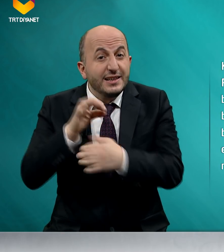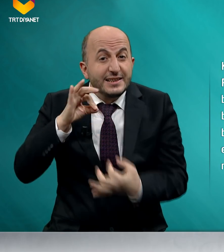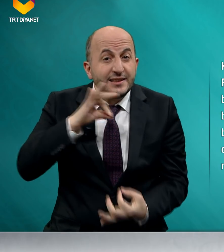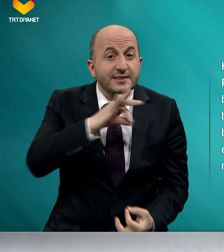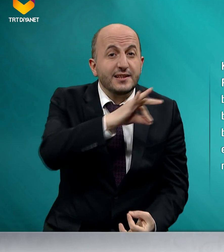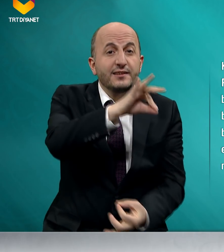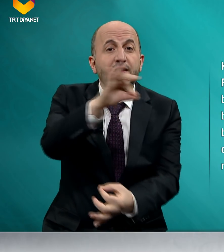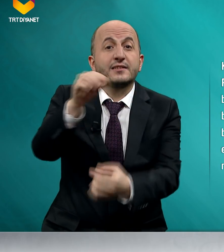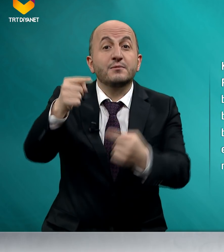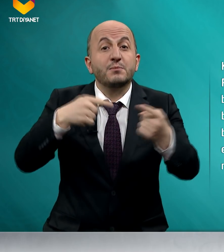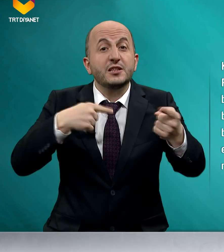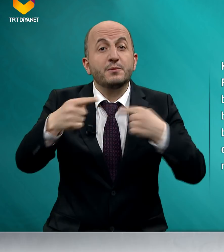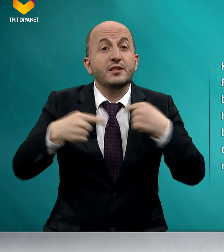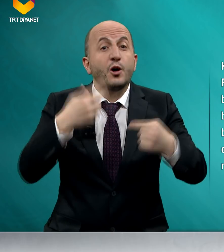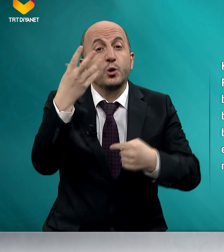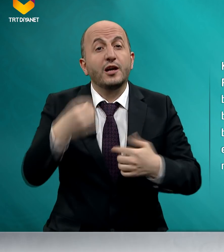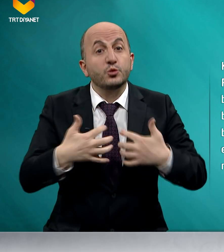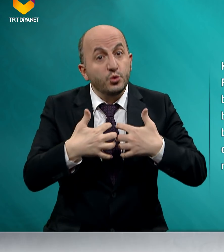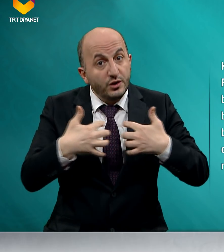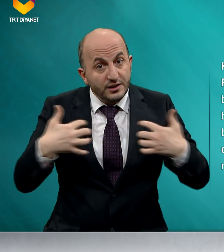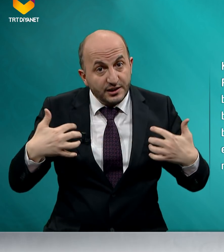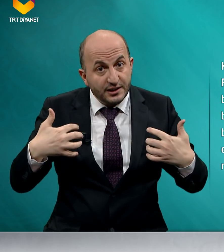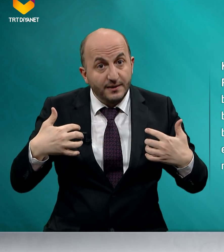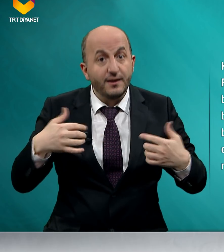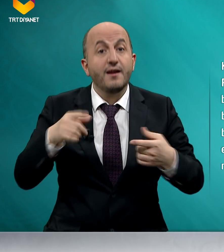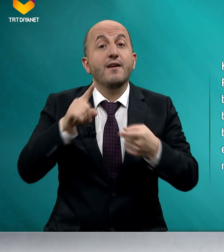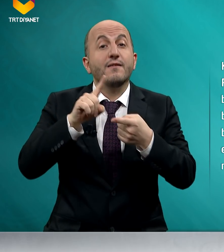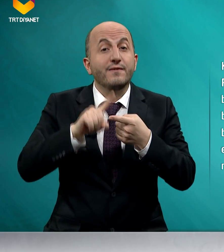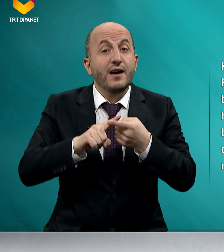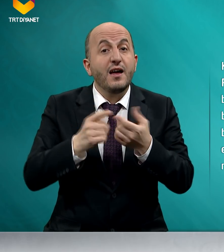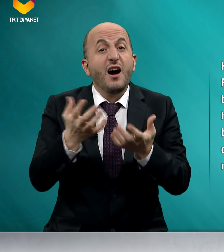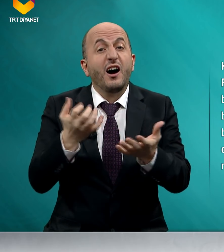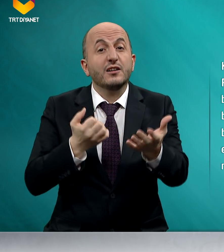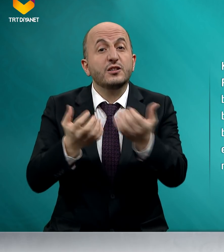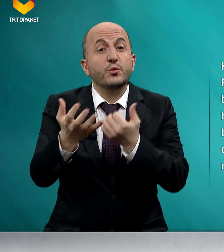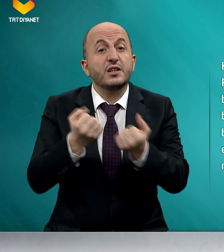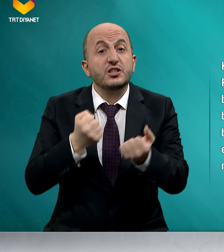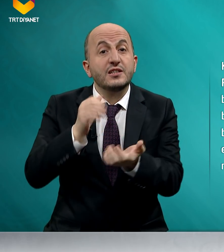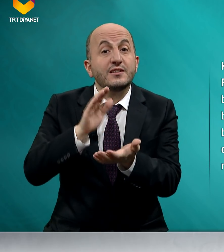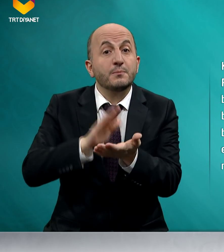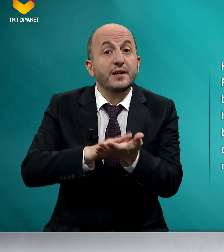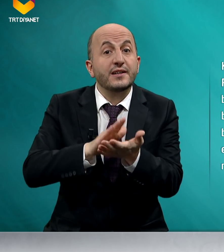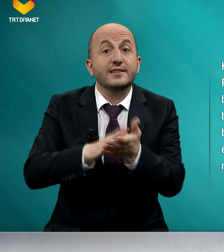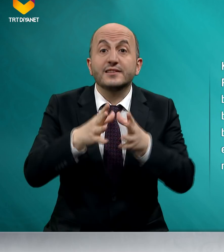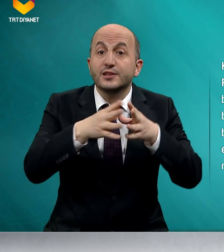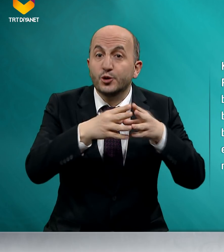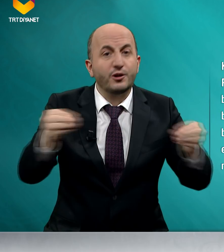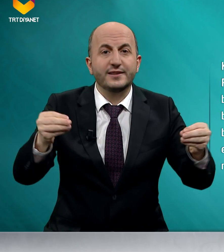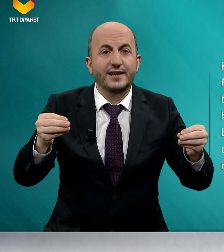insanların birbirine olan güvenini ve alışverişin bereketini yok eder.